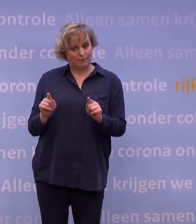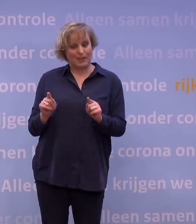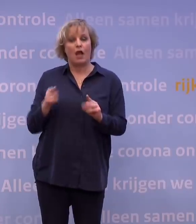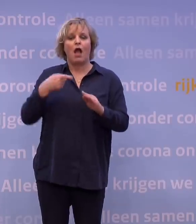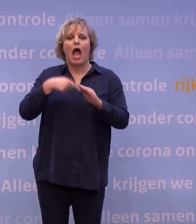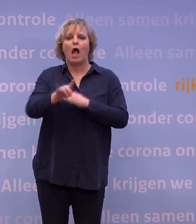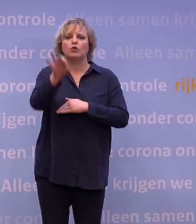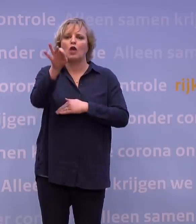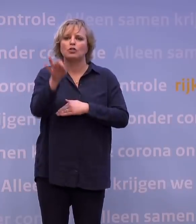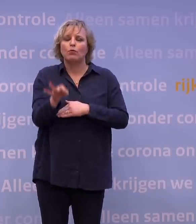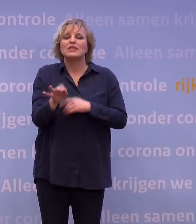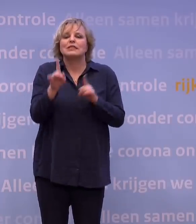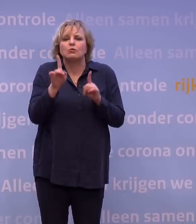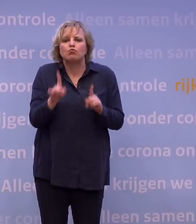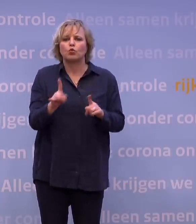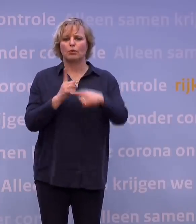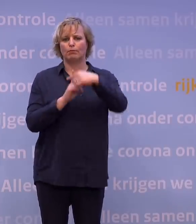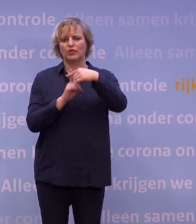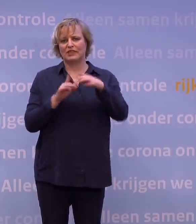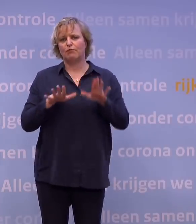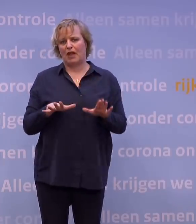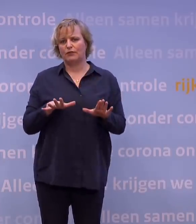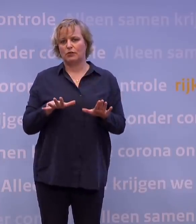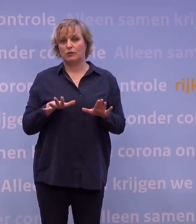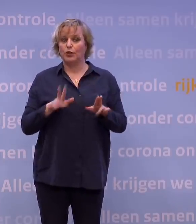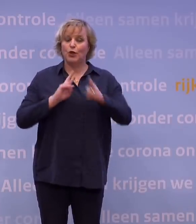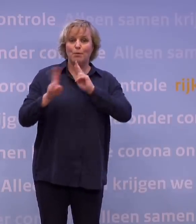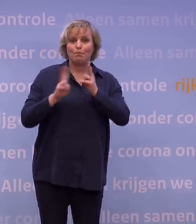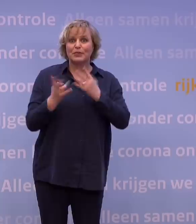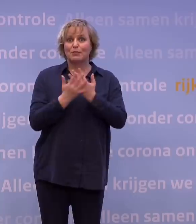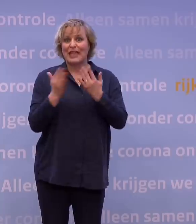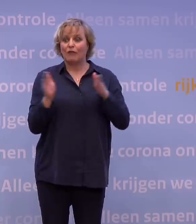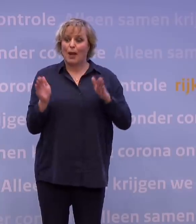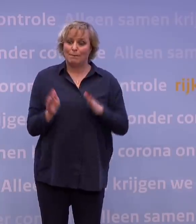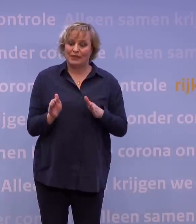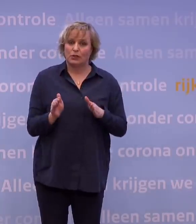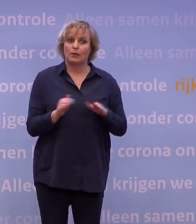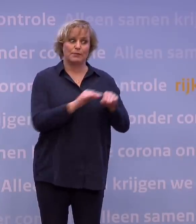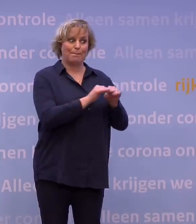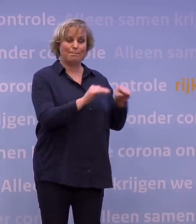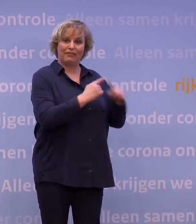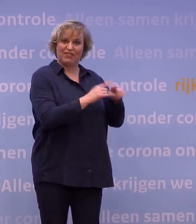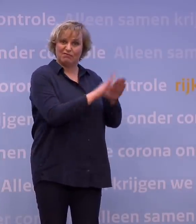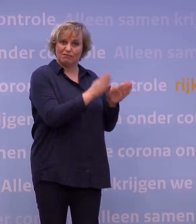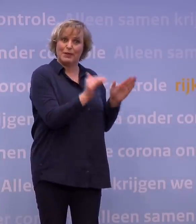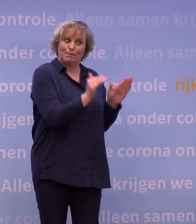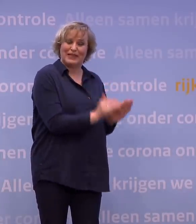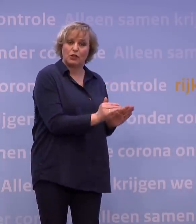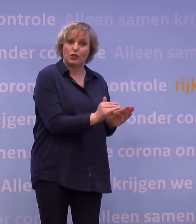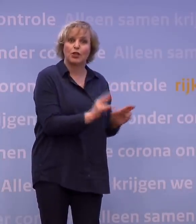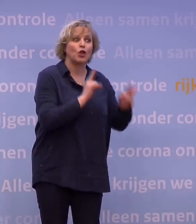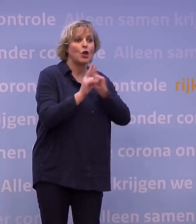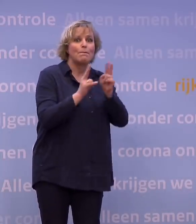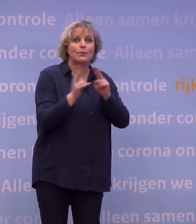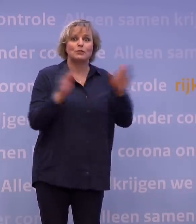uitgangspositie zo gunstig mogelijk zijn. Minder mensen besmet, minder bedden bezet. Het aantal besmettingen zo laag